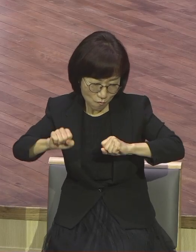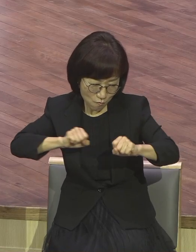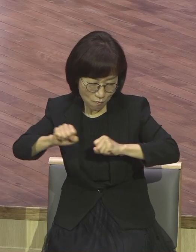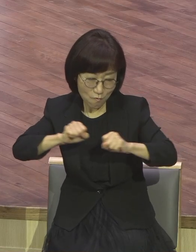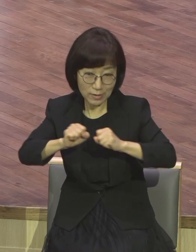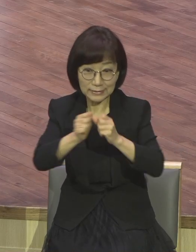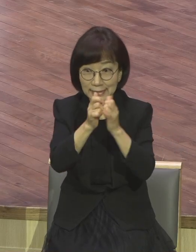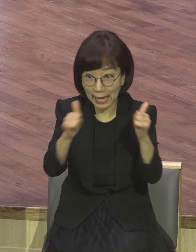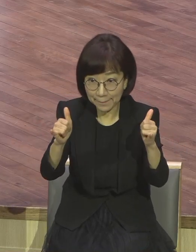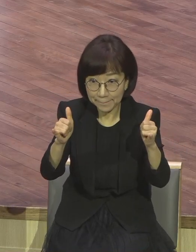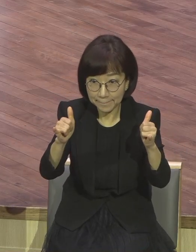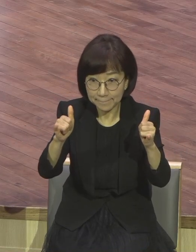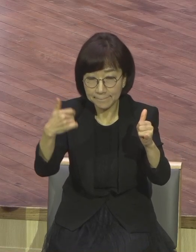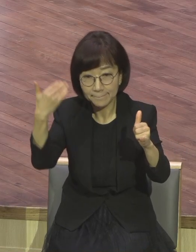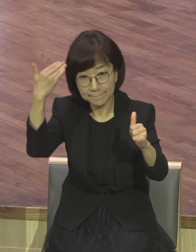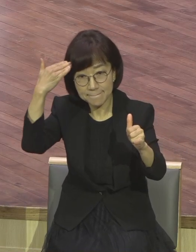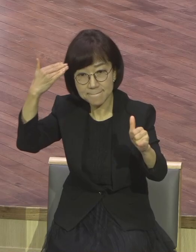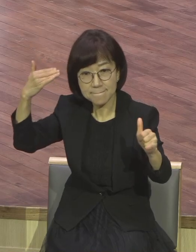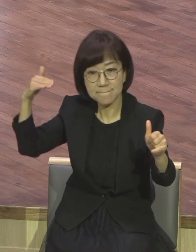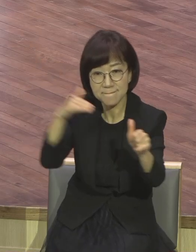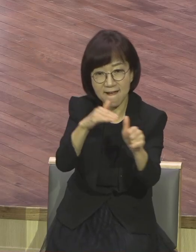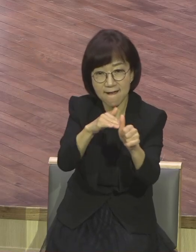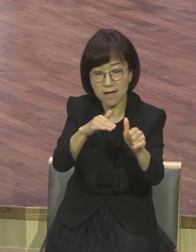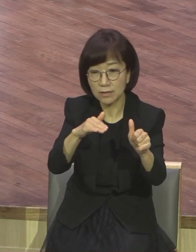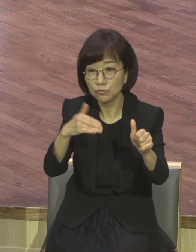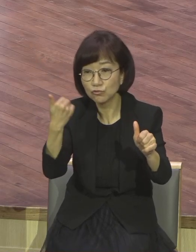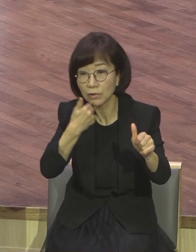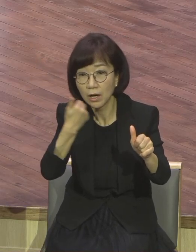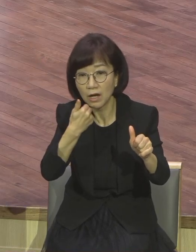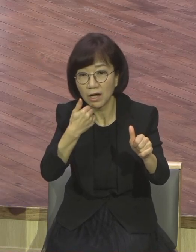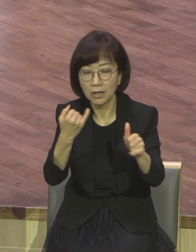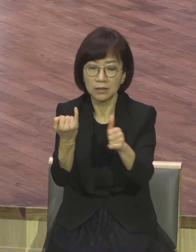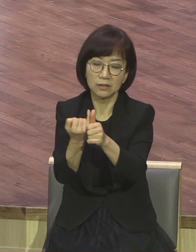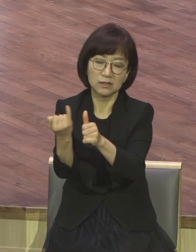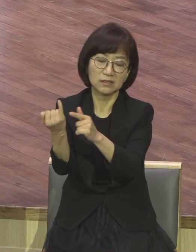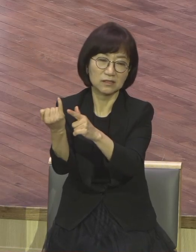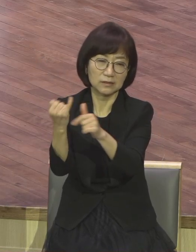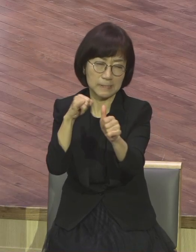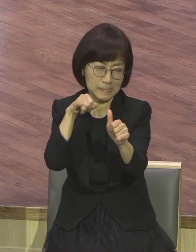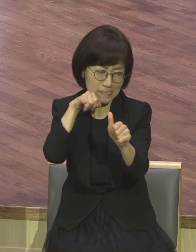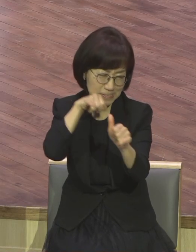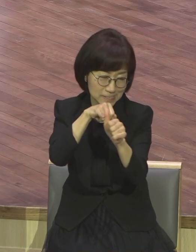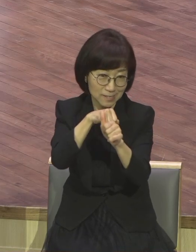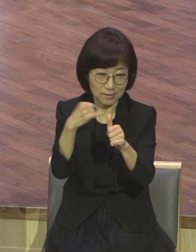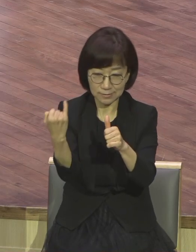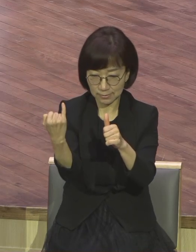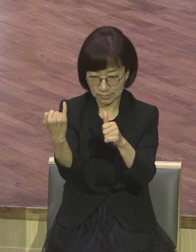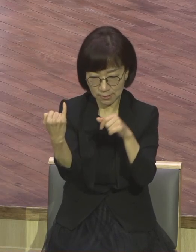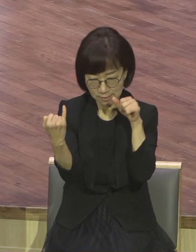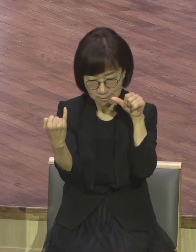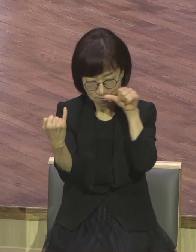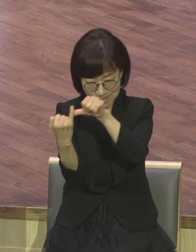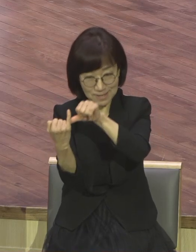괴롭혀요. 누가? 부부 중에 한 사람이. 그것이 남편이든 아내든 다른 사람은 못 괴롭혀요.